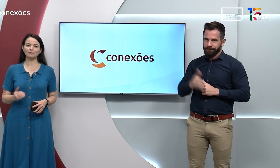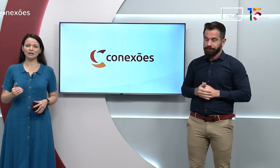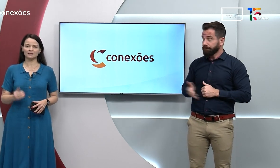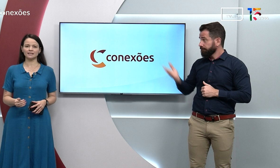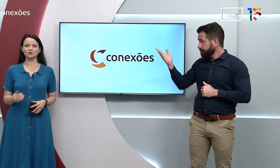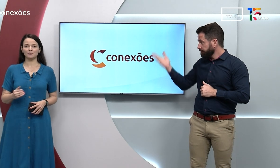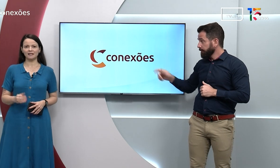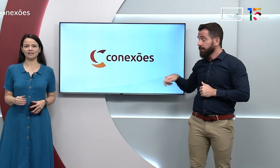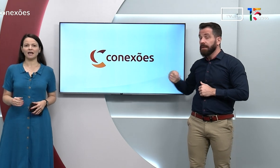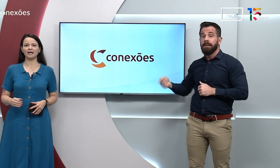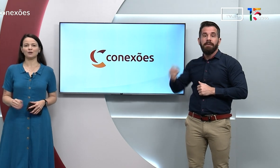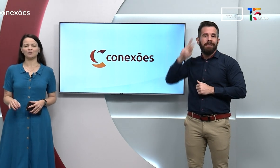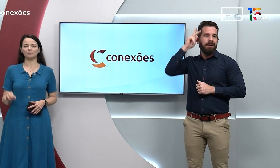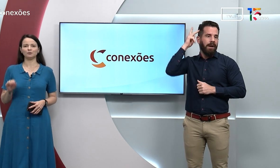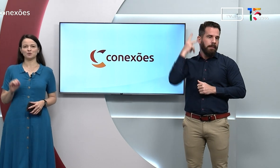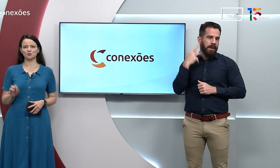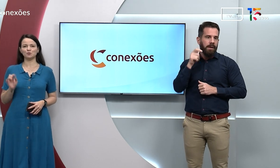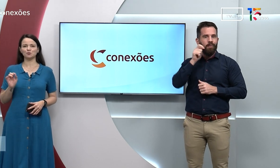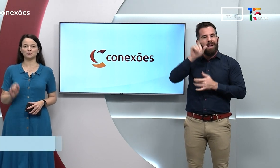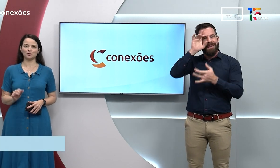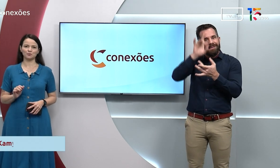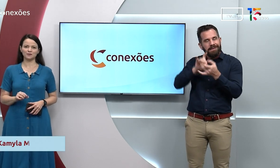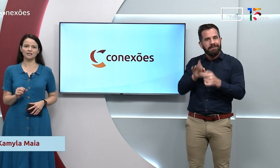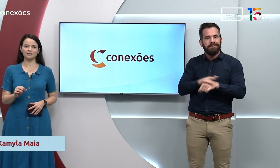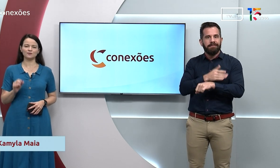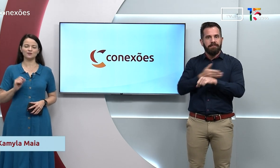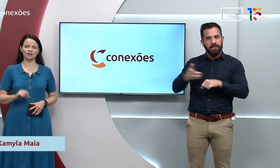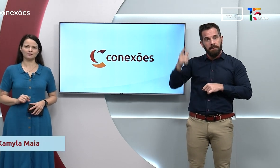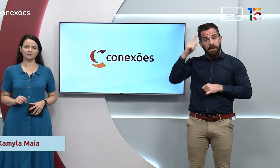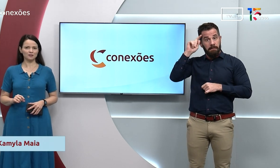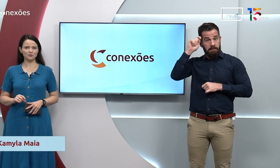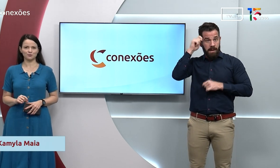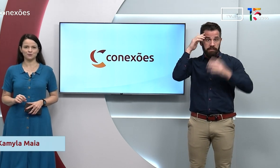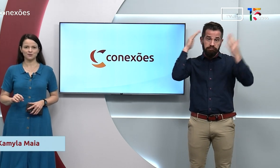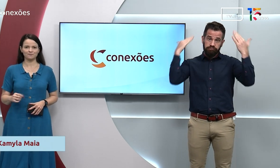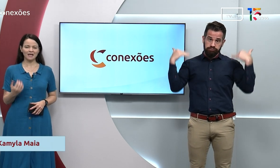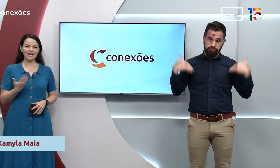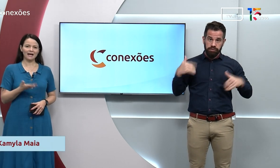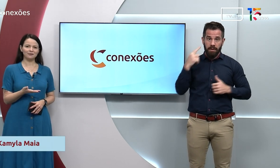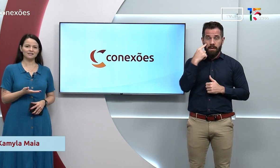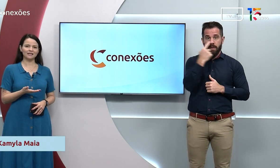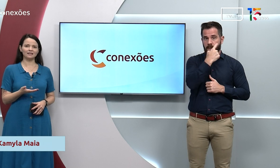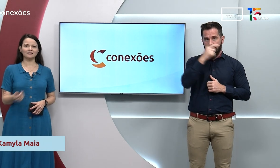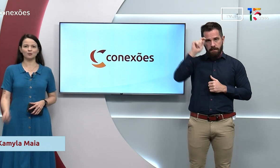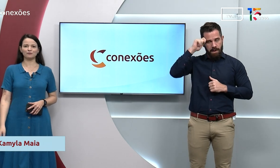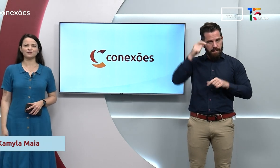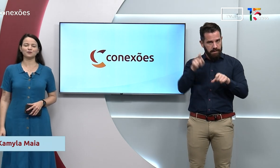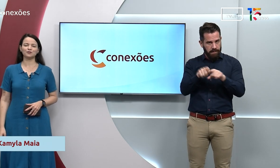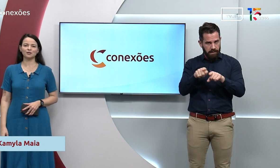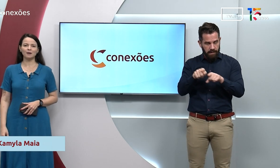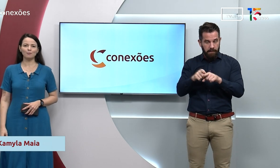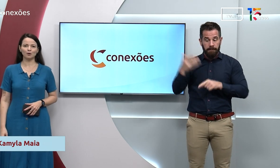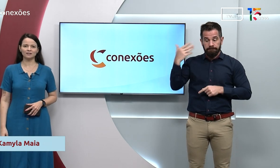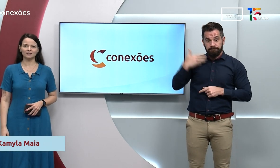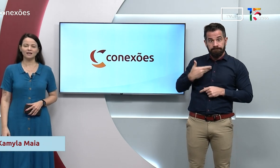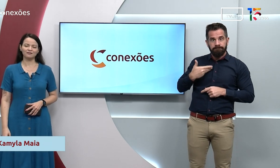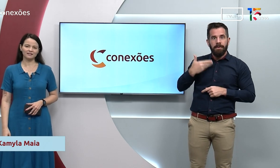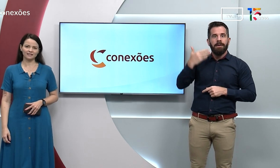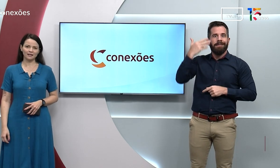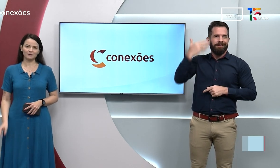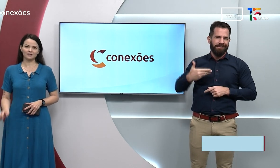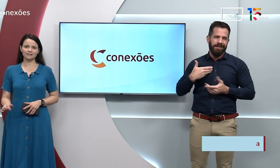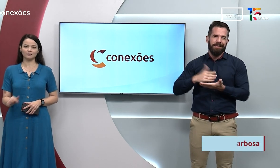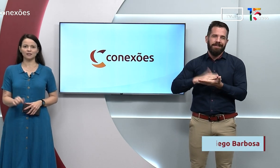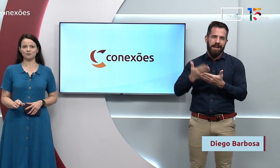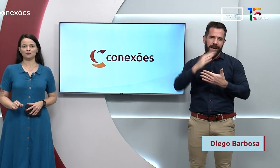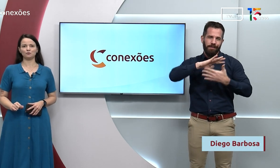Maia, uma mulher cis, de pele clara, com cabelos escuros, longos e lisos e olhos também escuros. À minha esquerda está o professor Diego Barbosa, que